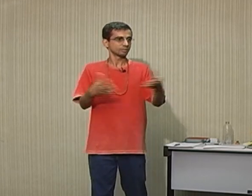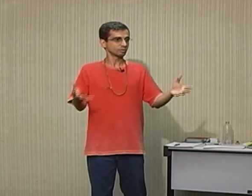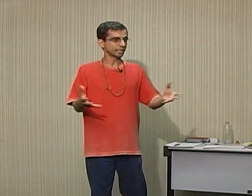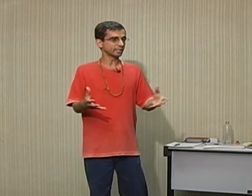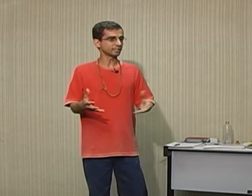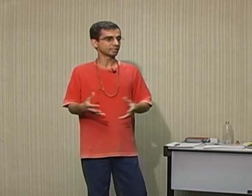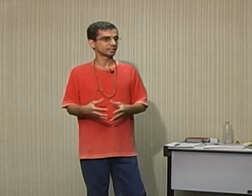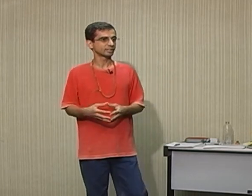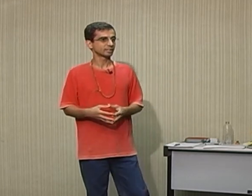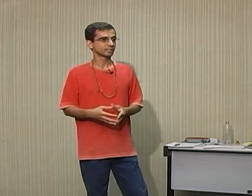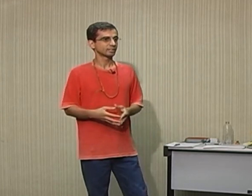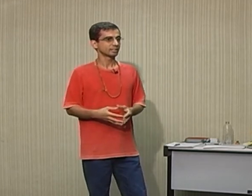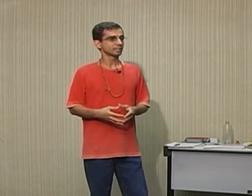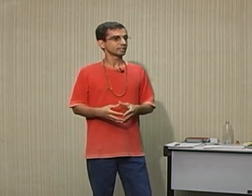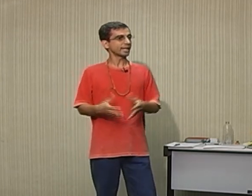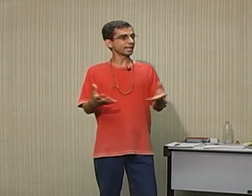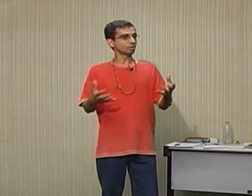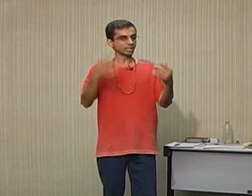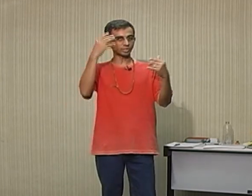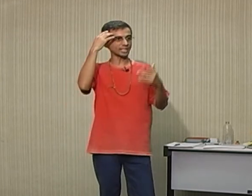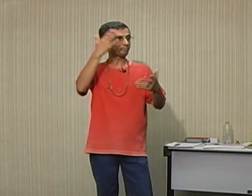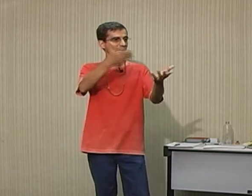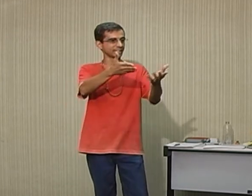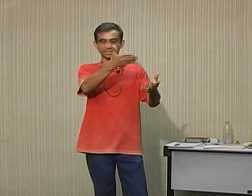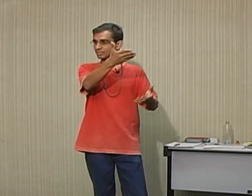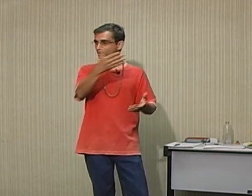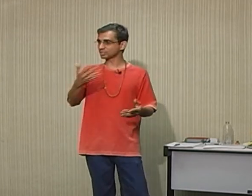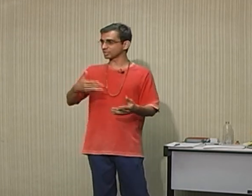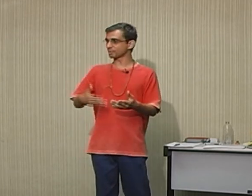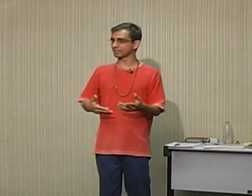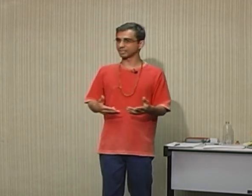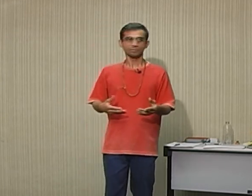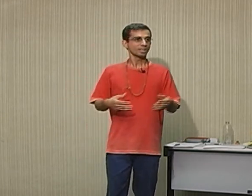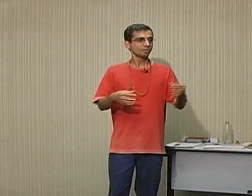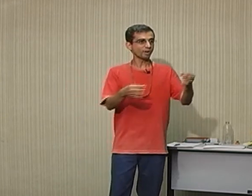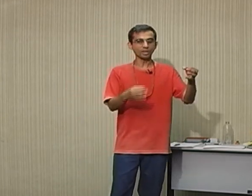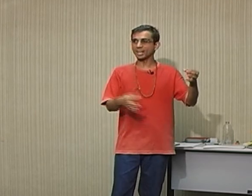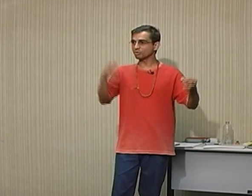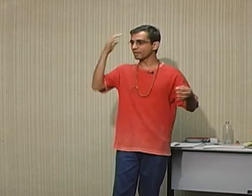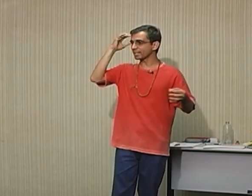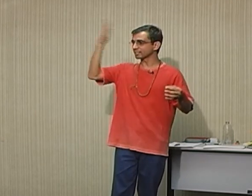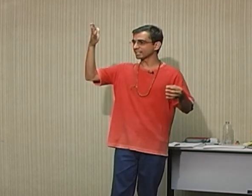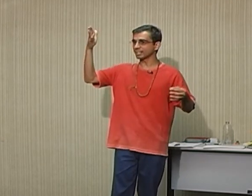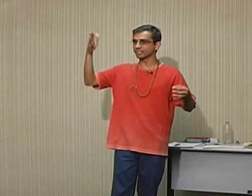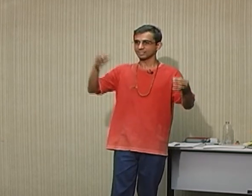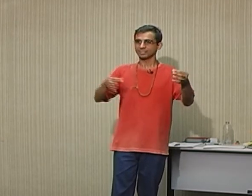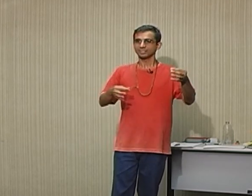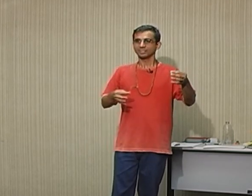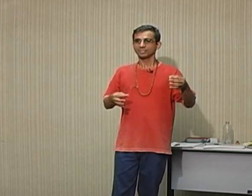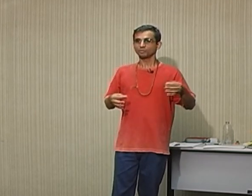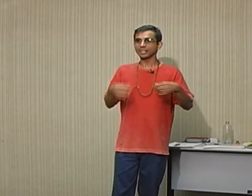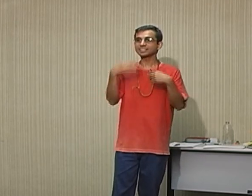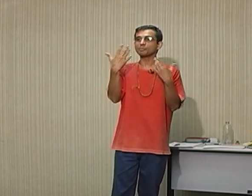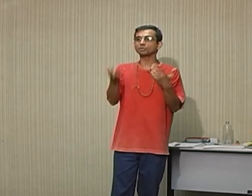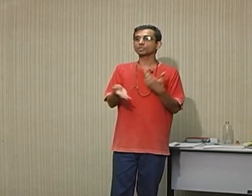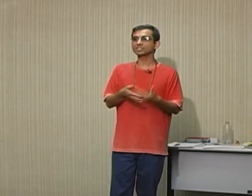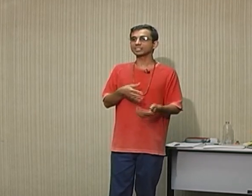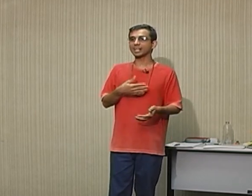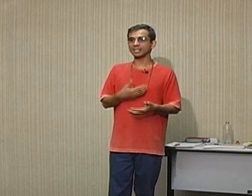Hein? É, nossa senhora da Penha, nossa senhora da Penha. Vai olhar e não vai, né? Não vai nem saber do que se trata.